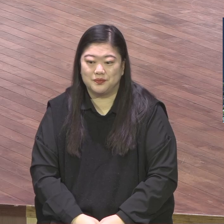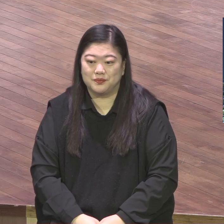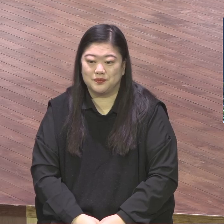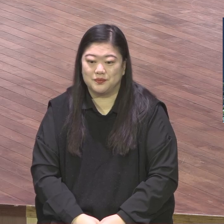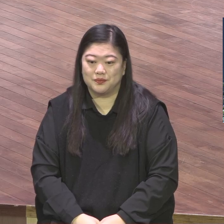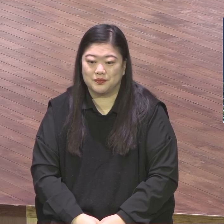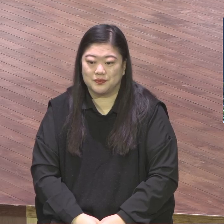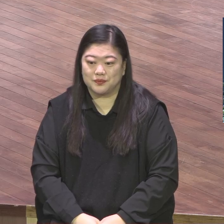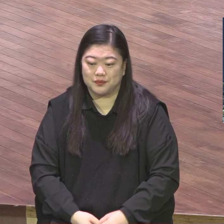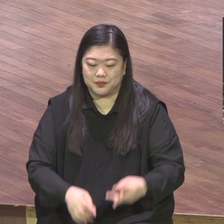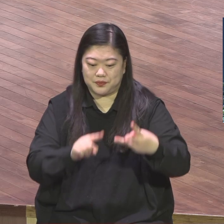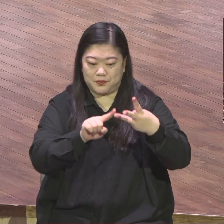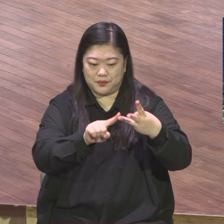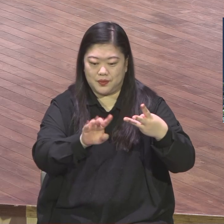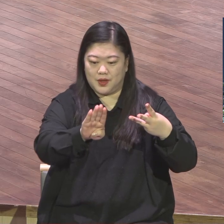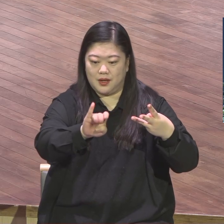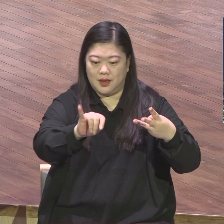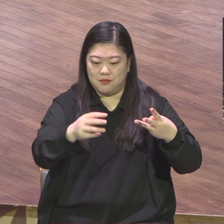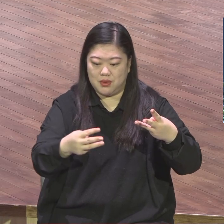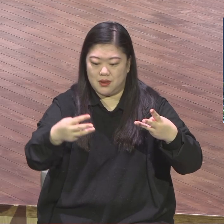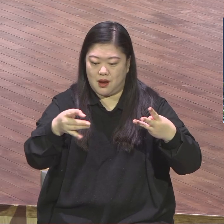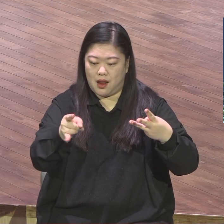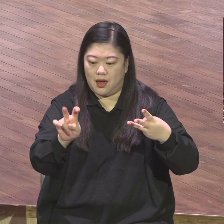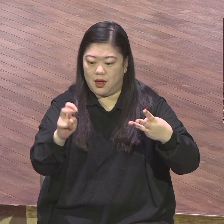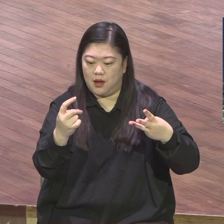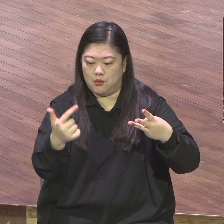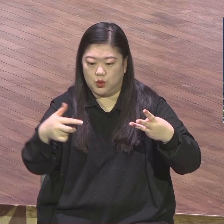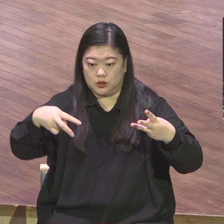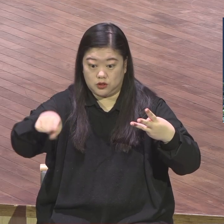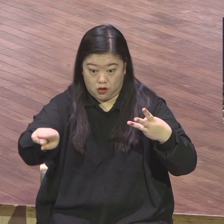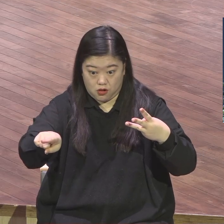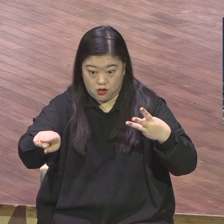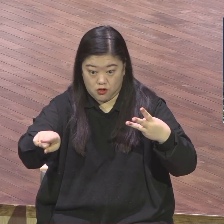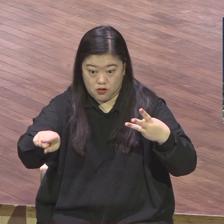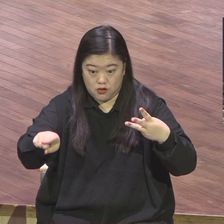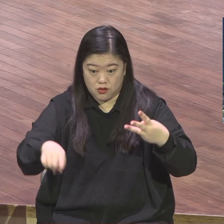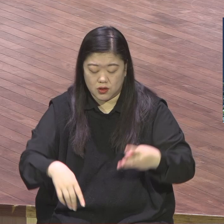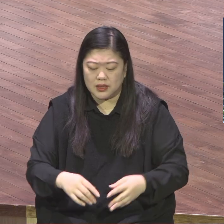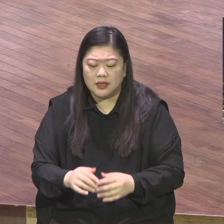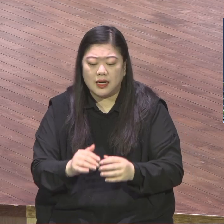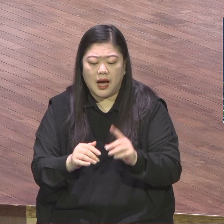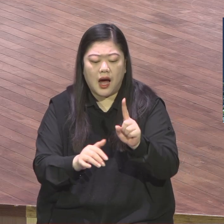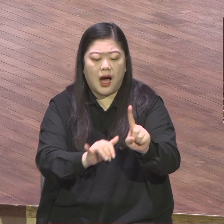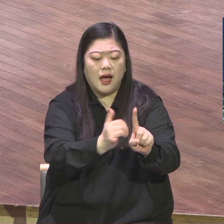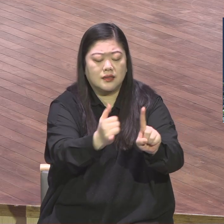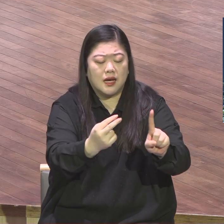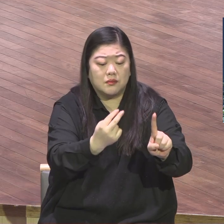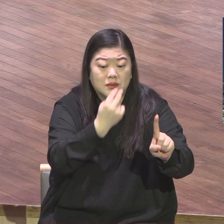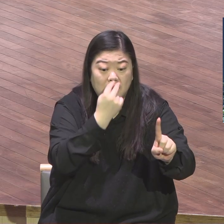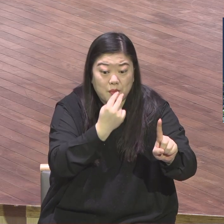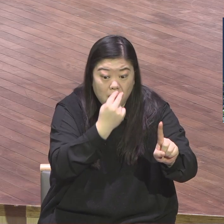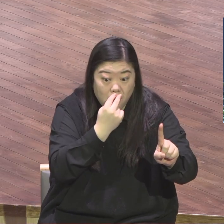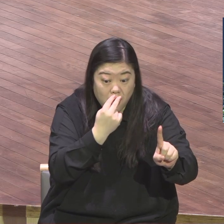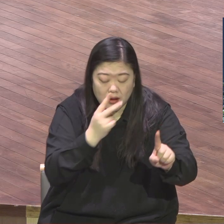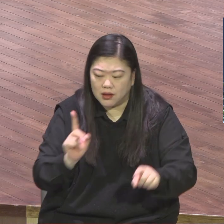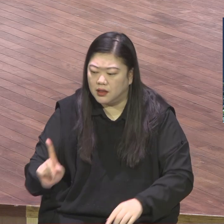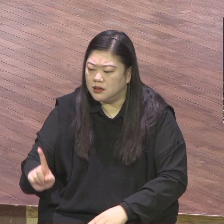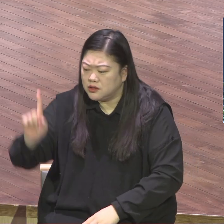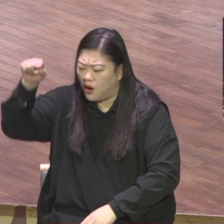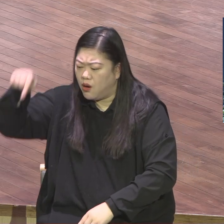그리고 빌레모스는 한 사람의 생명이 천하보다 귀하다라고 하는 사실을 예수의 시를